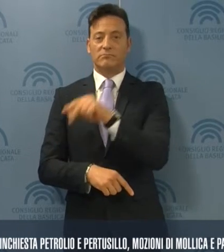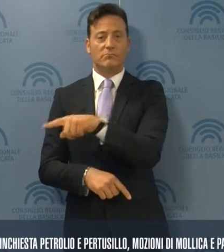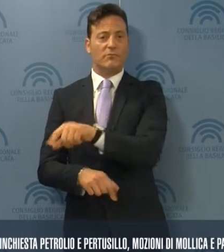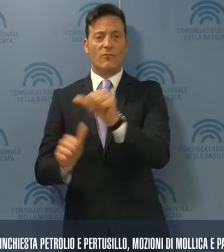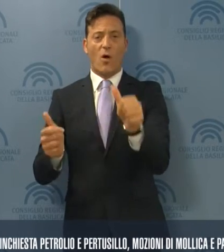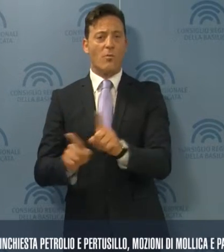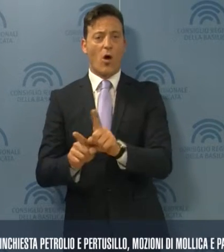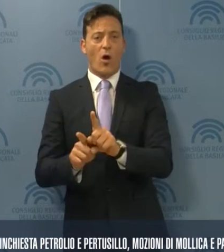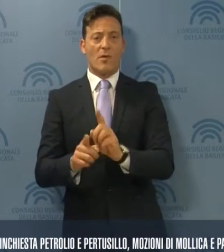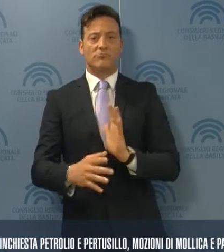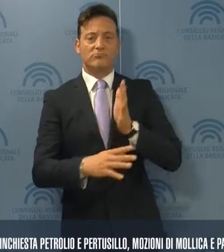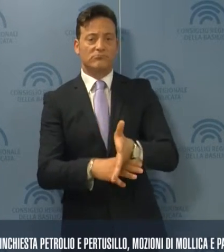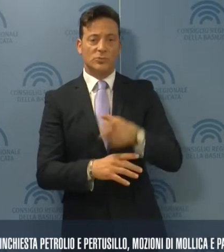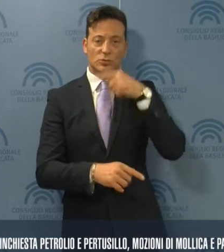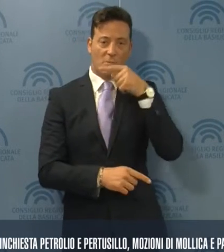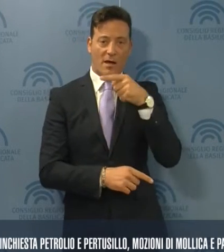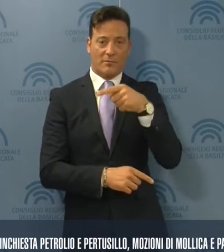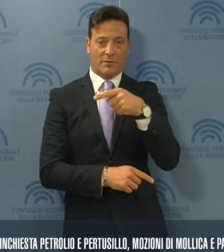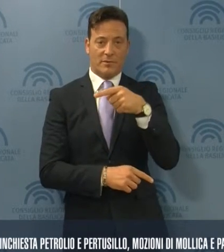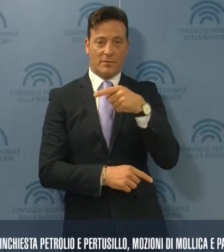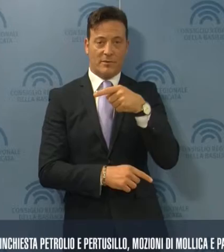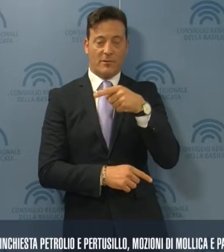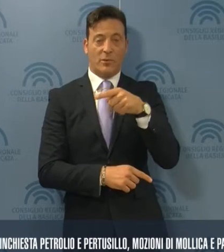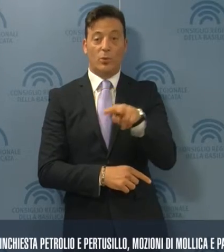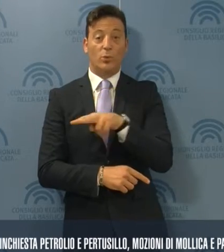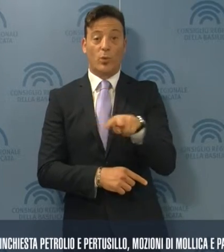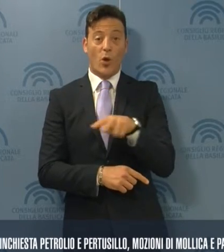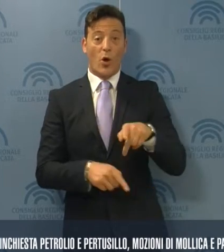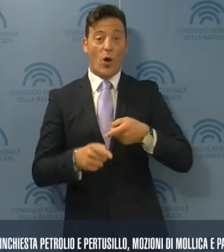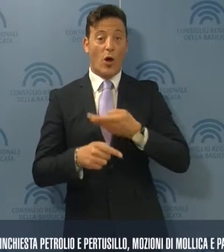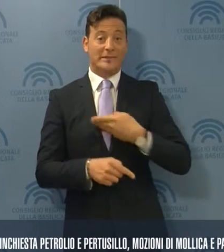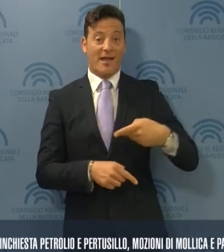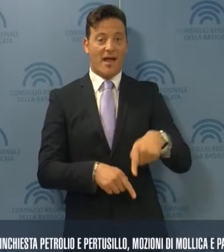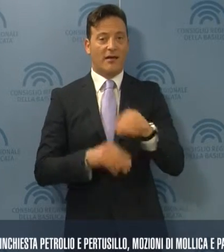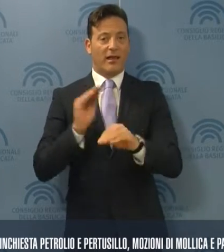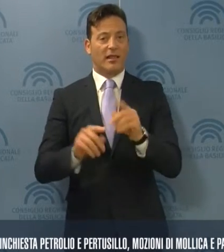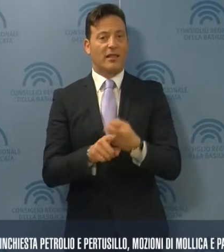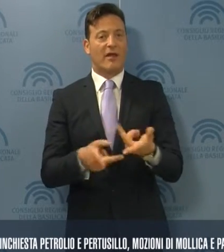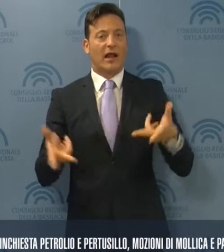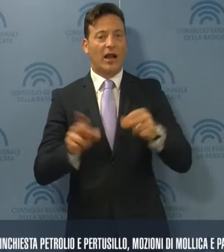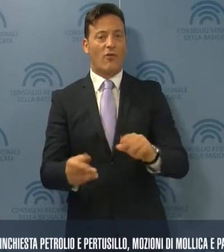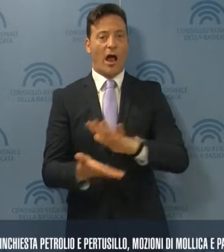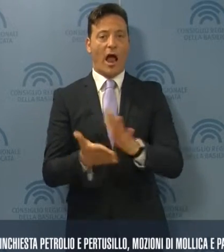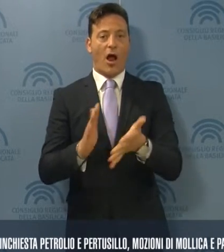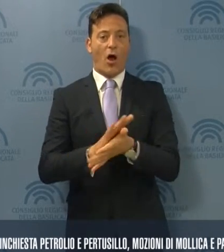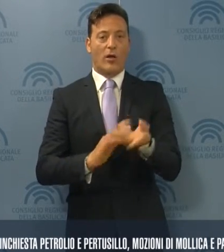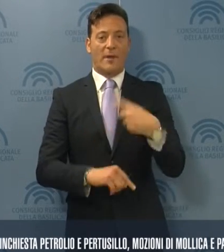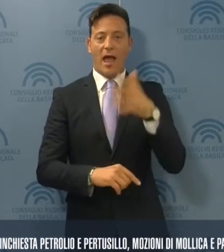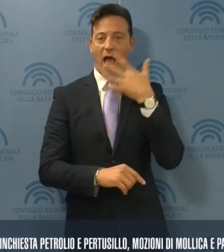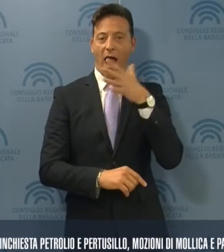atto di ingerenza. I due consiglieri chiedono di rinnovare l'accordo sull'acqua scaduto,